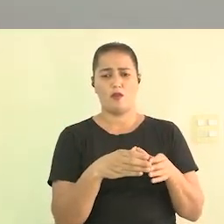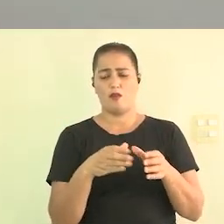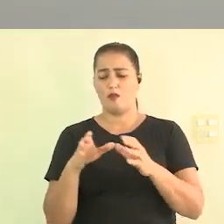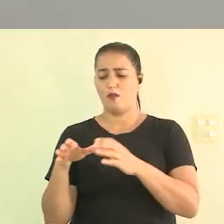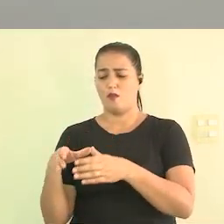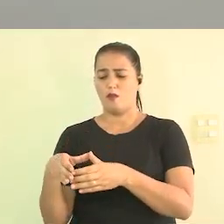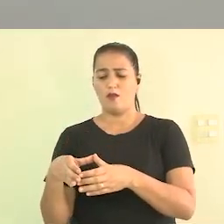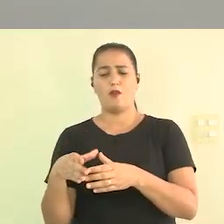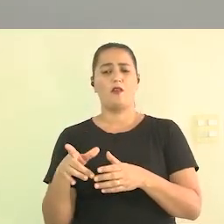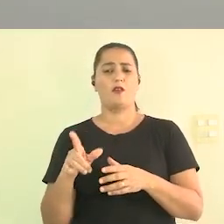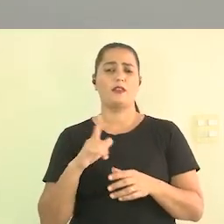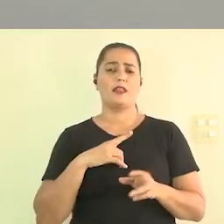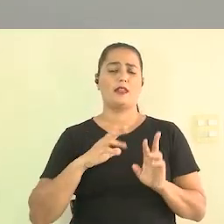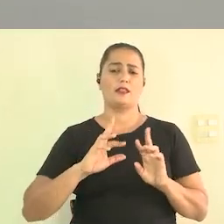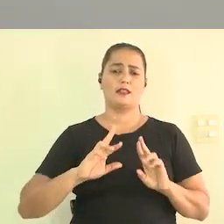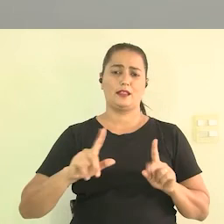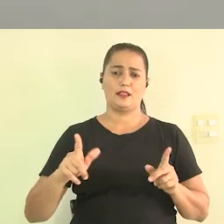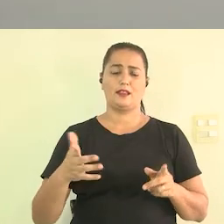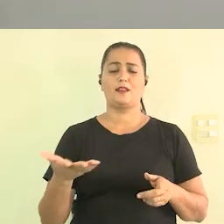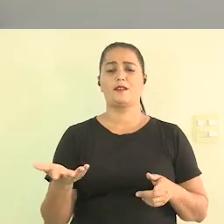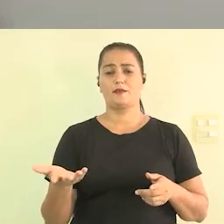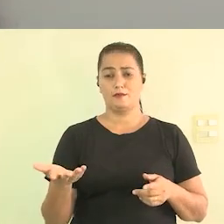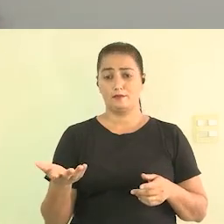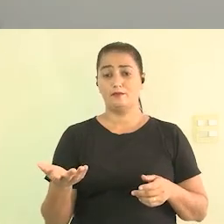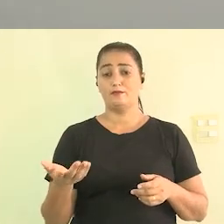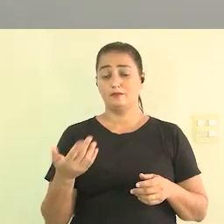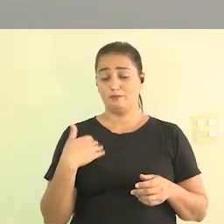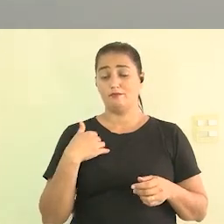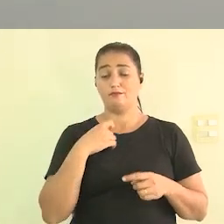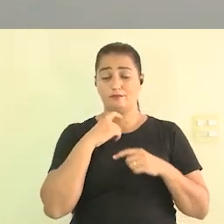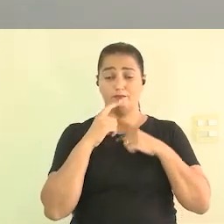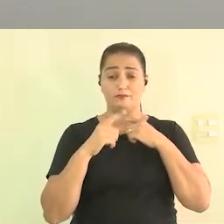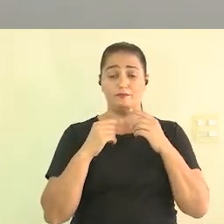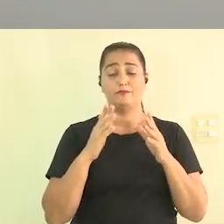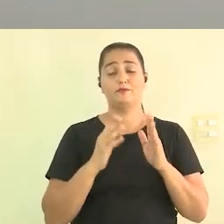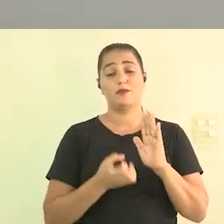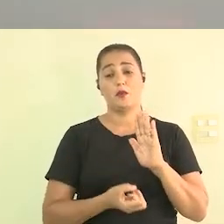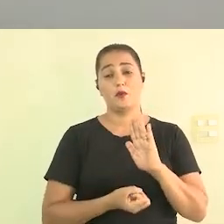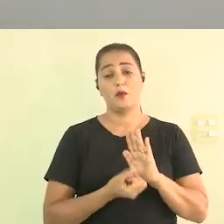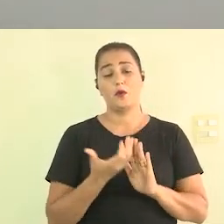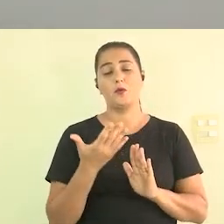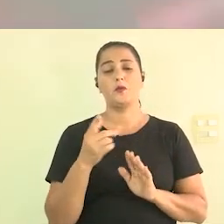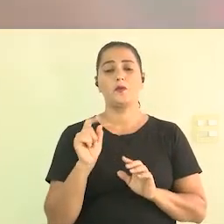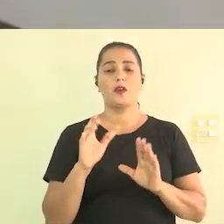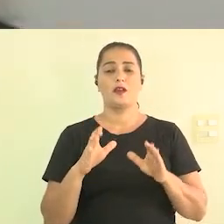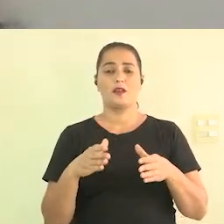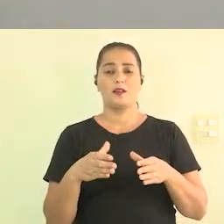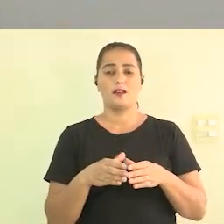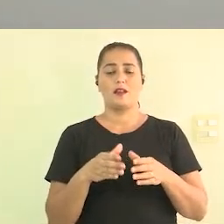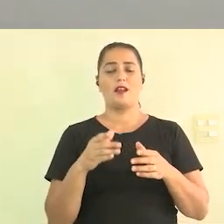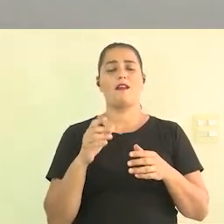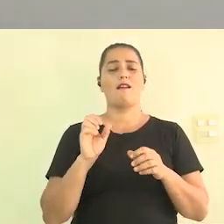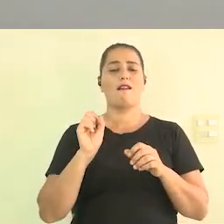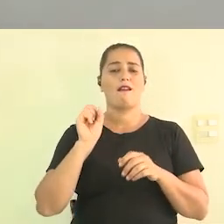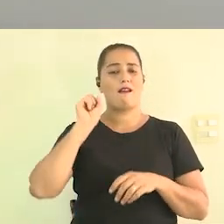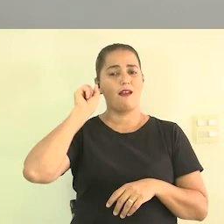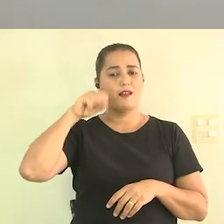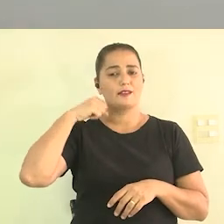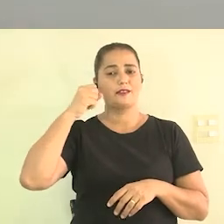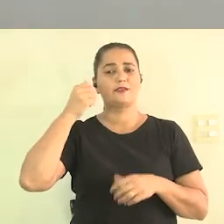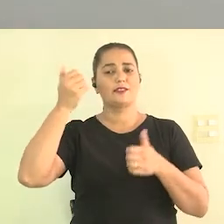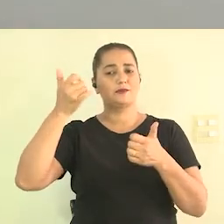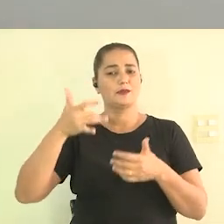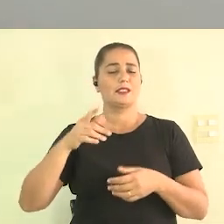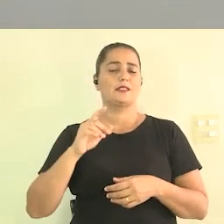ou tem alguma diferença isso é um dos questionamentos da produção equipe artistas que falam muito